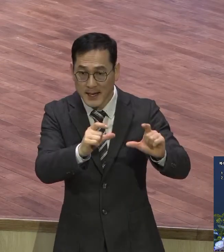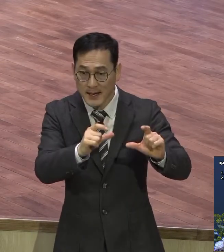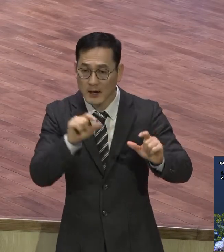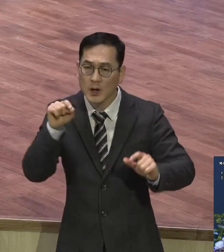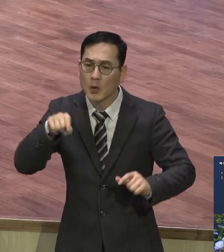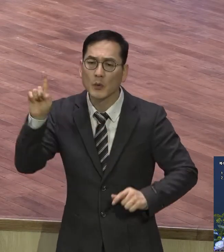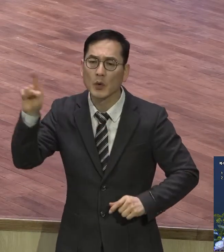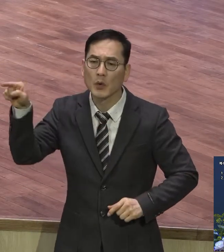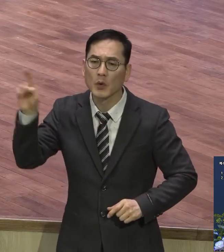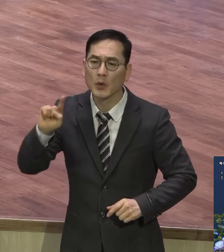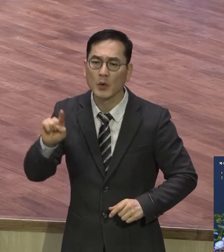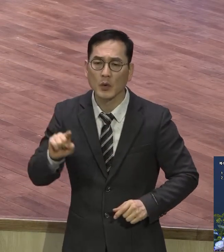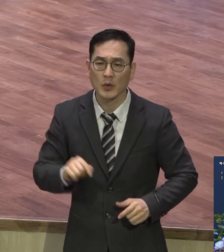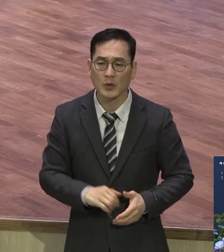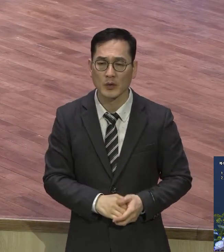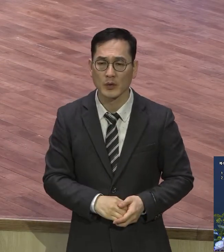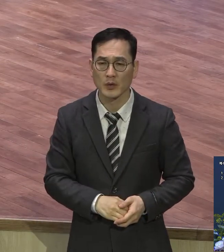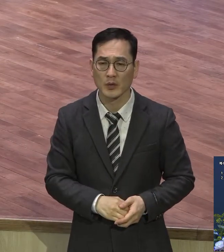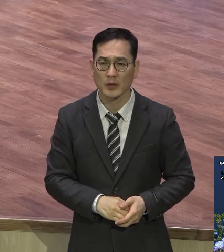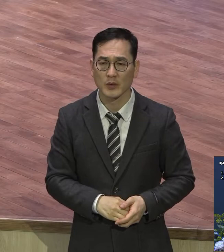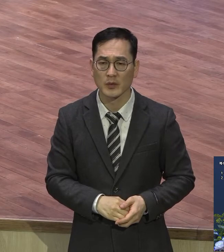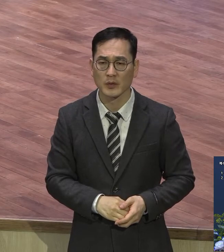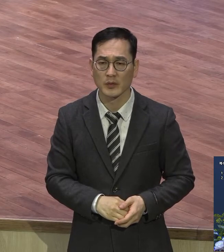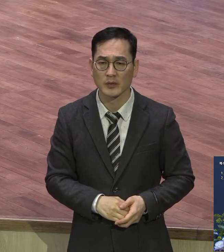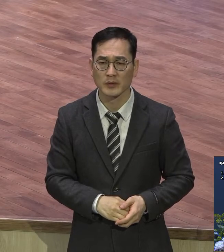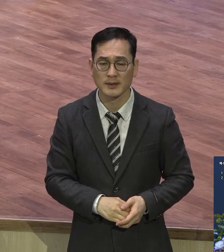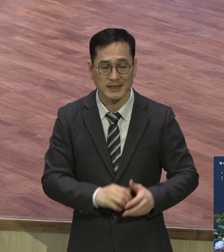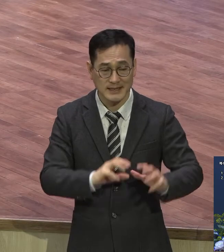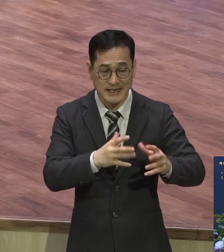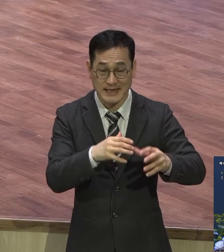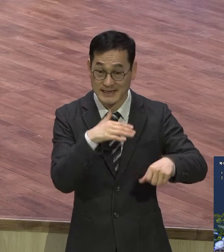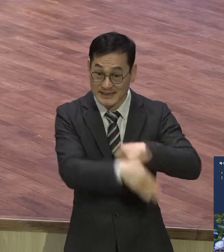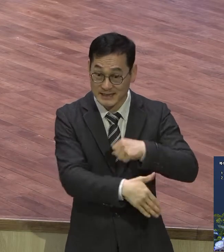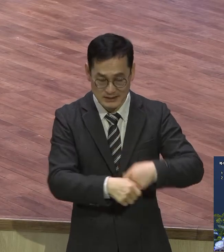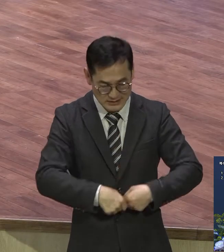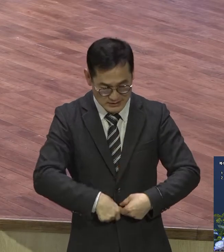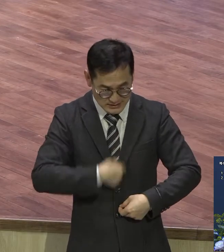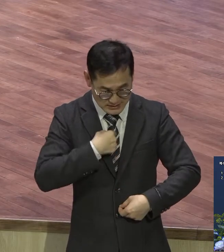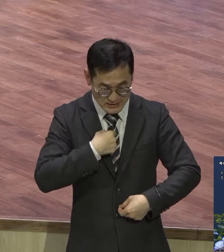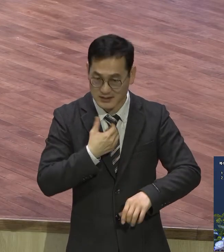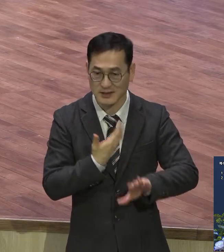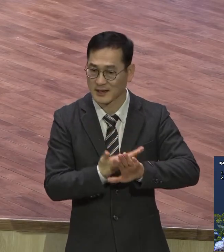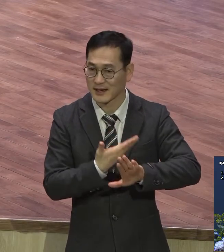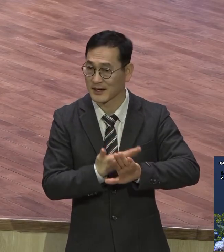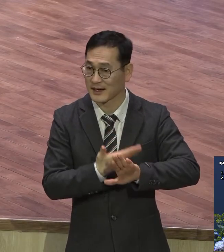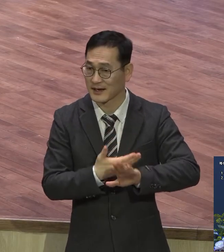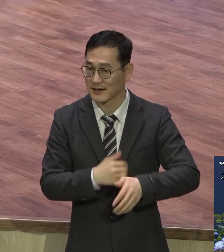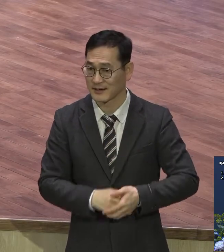사람들이 말하는 그런 의롭고 어리기가 아니에요 이런 거는 당연한 거고요